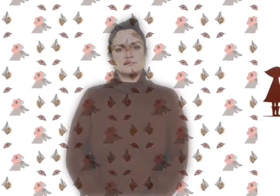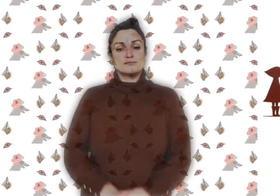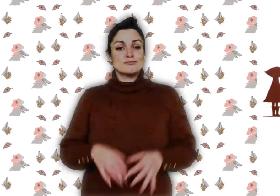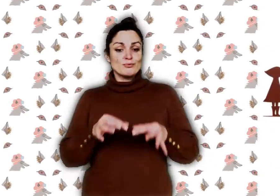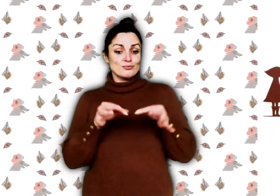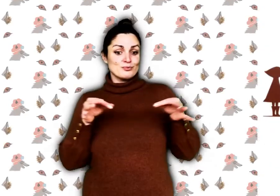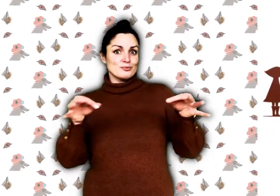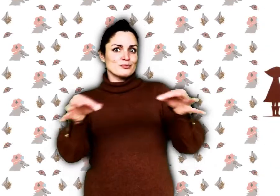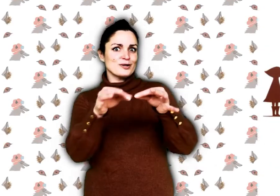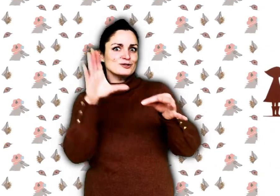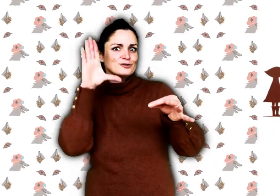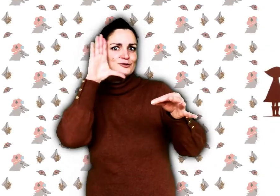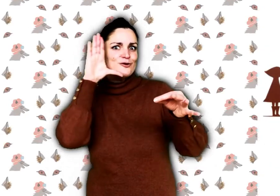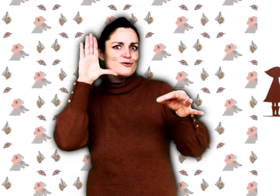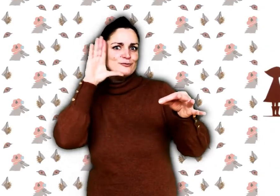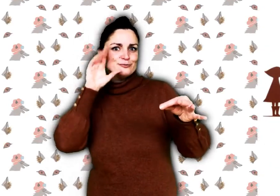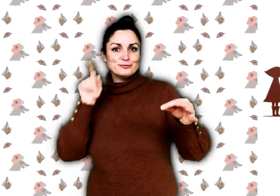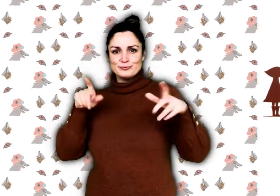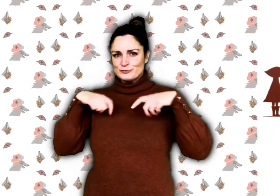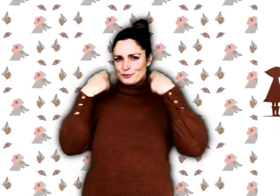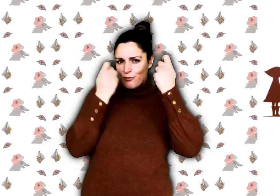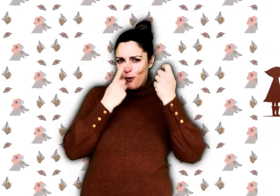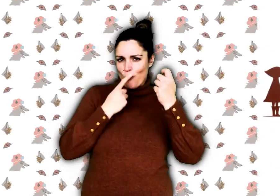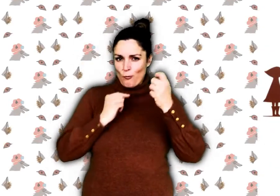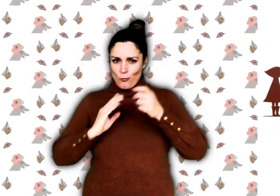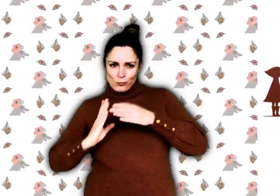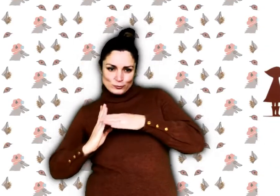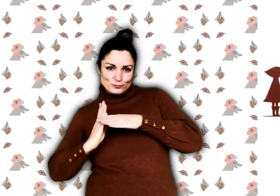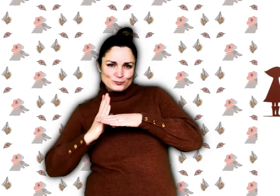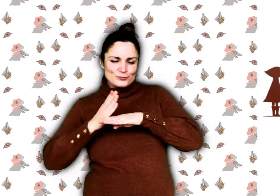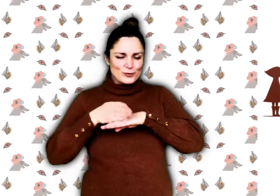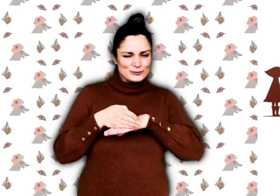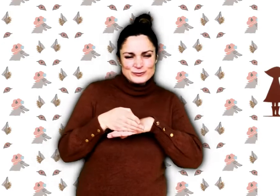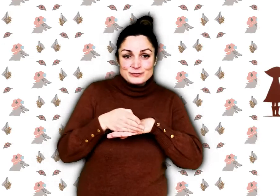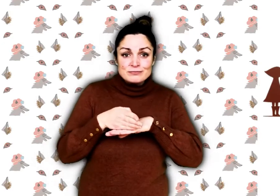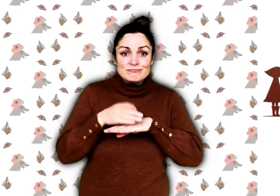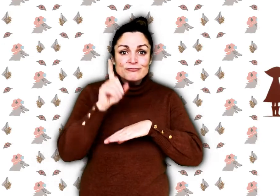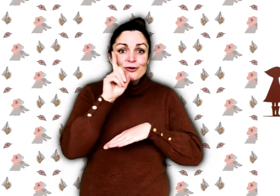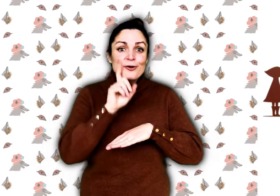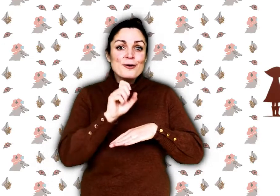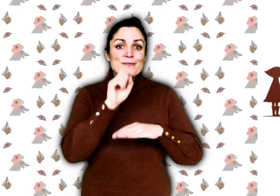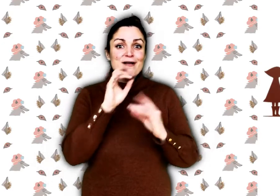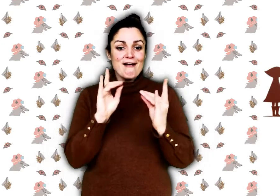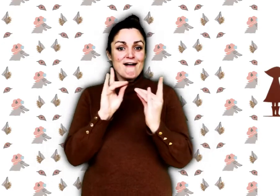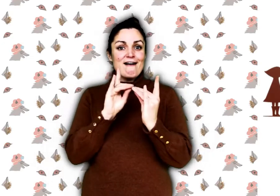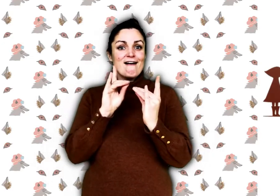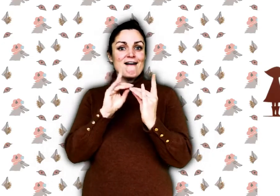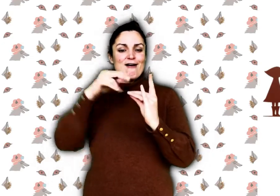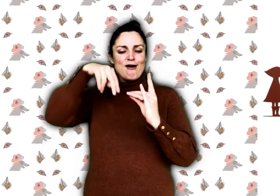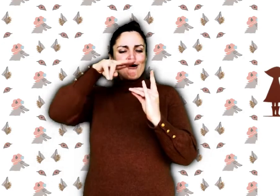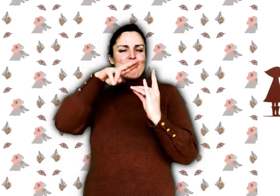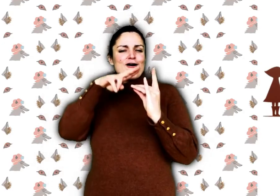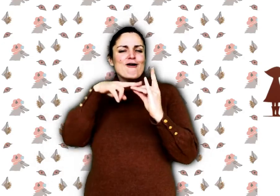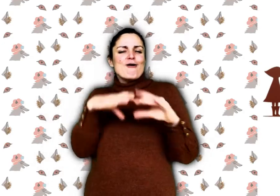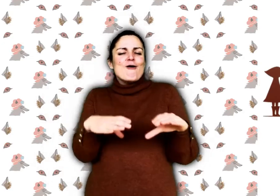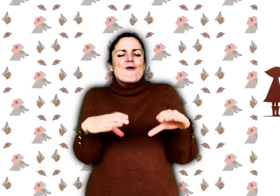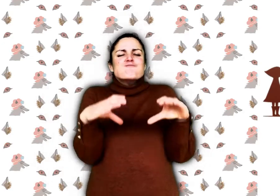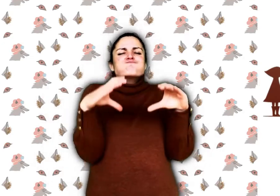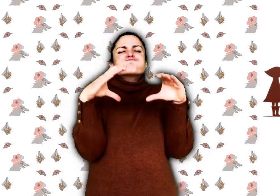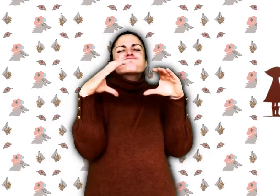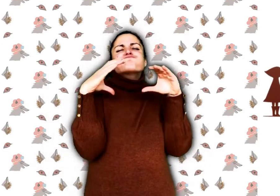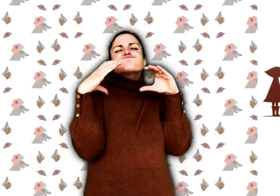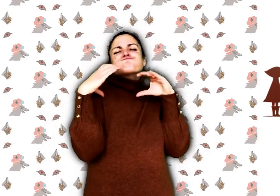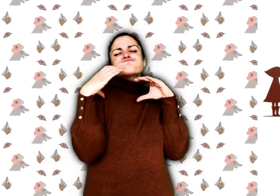Dans la chambre, le petit chaperon rouge trouva mère grand, allongé sous un épais duvé.